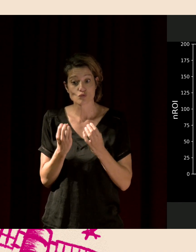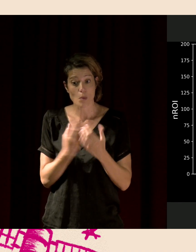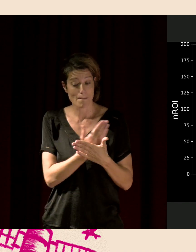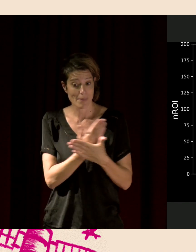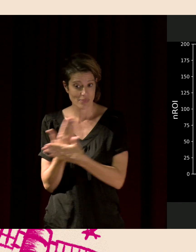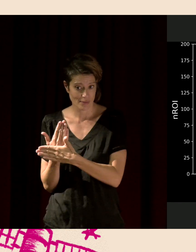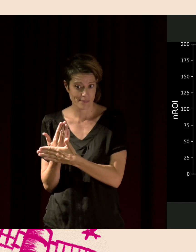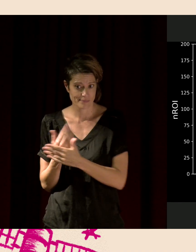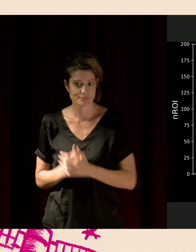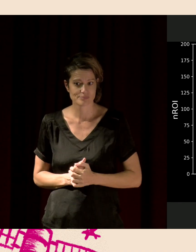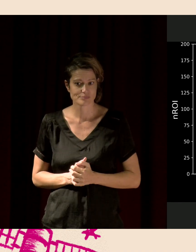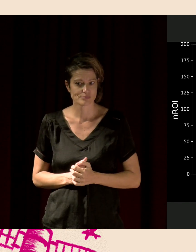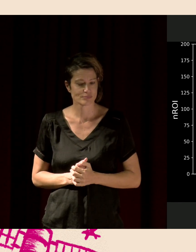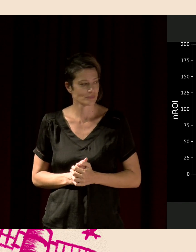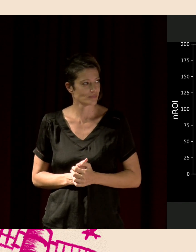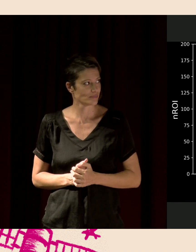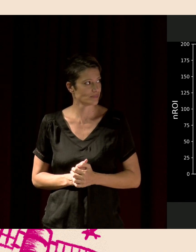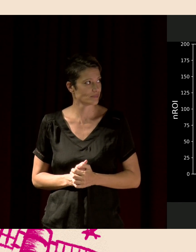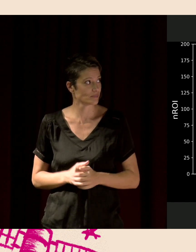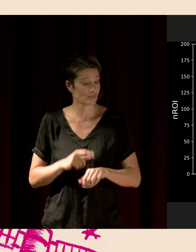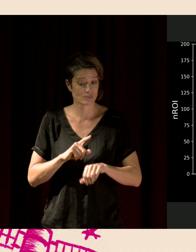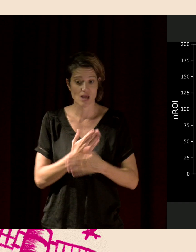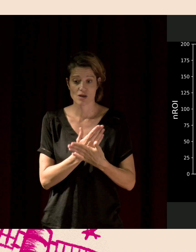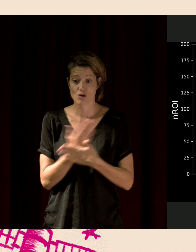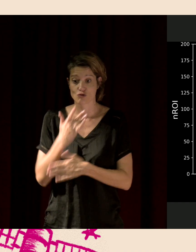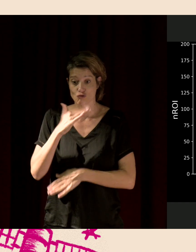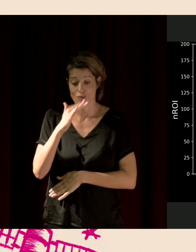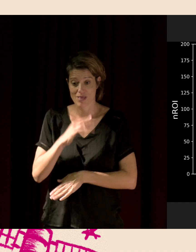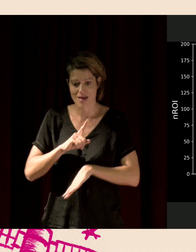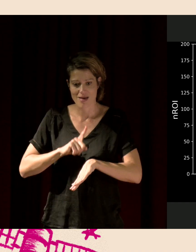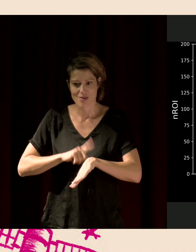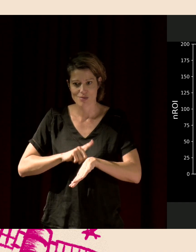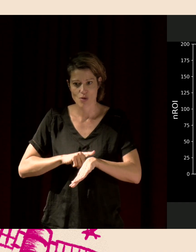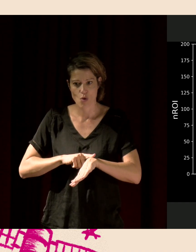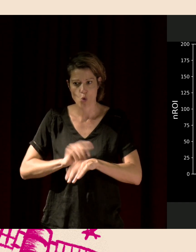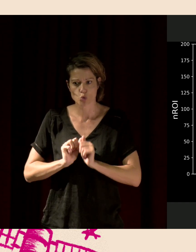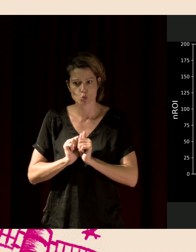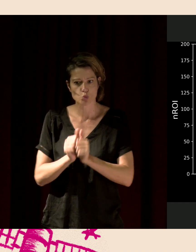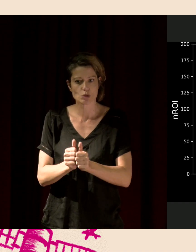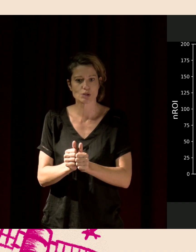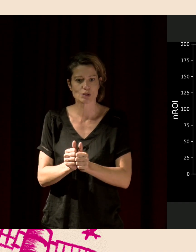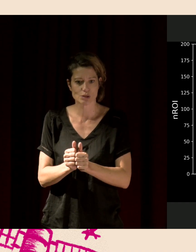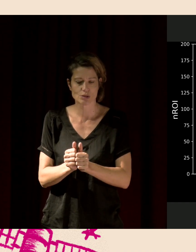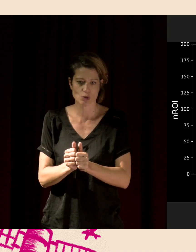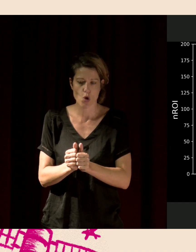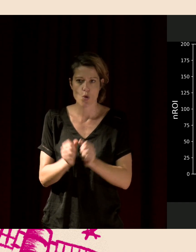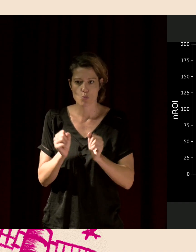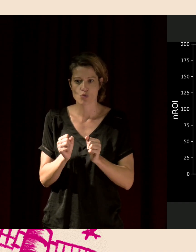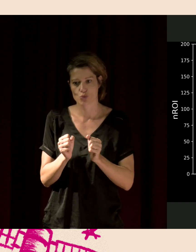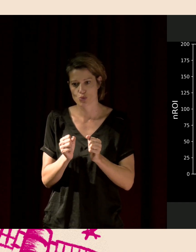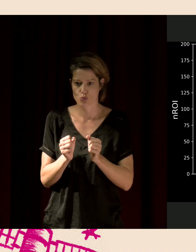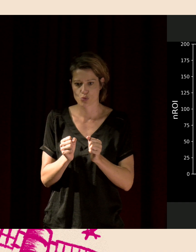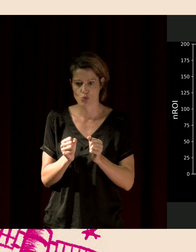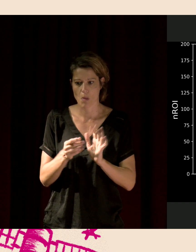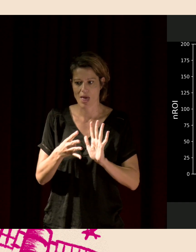Le timing de ce chant du matin dépend très probablement de beaucoup de variables, à la fois écologiques